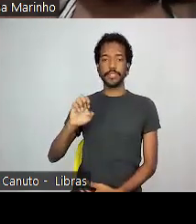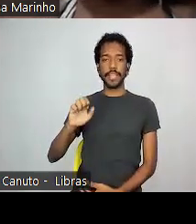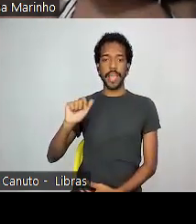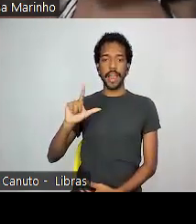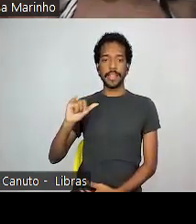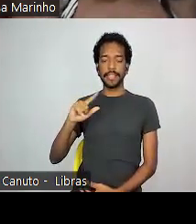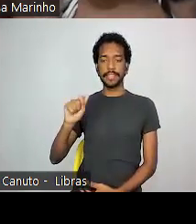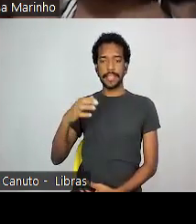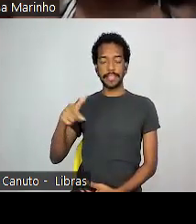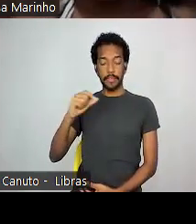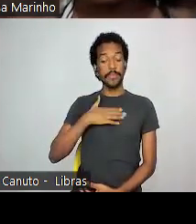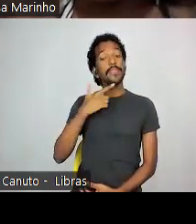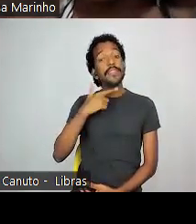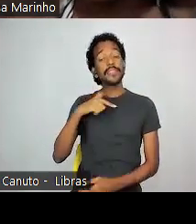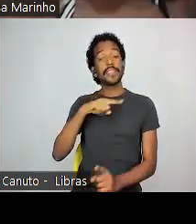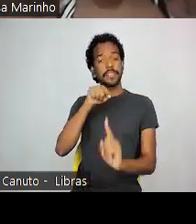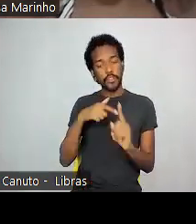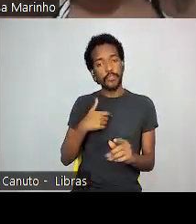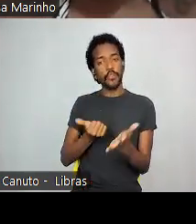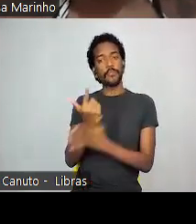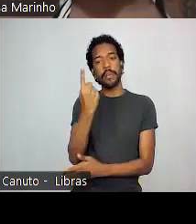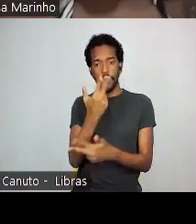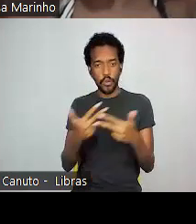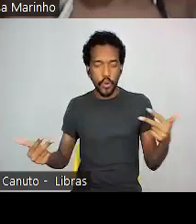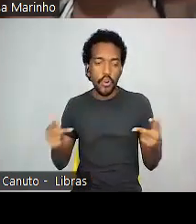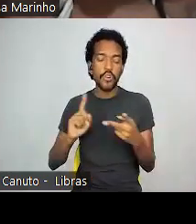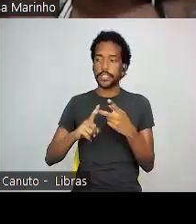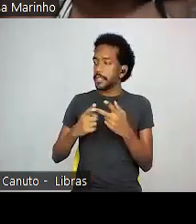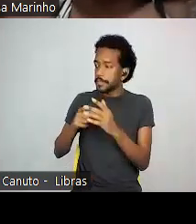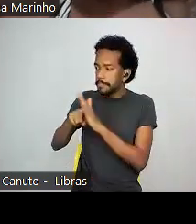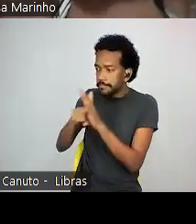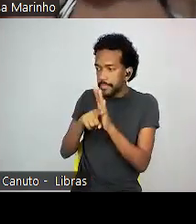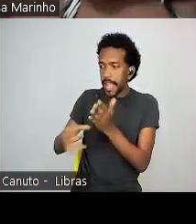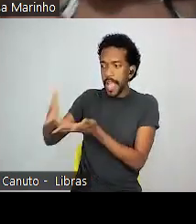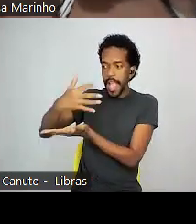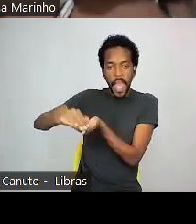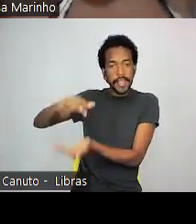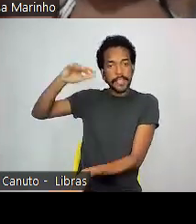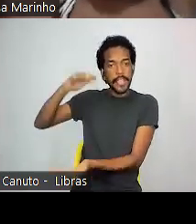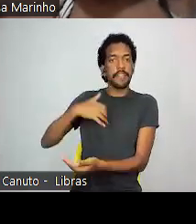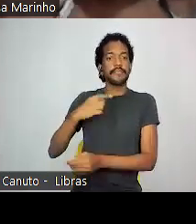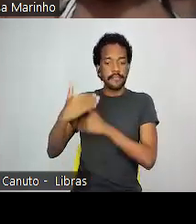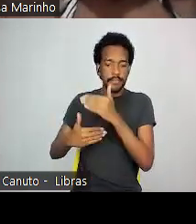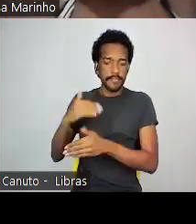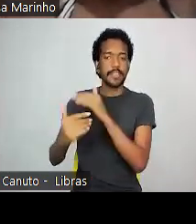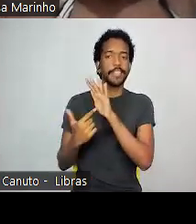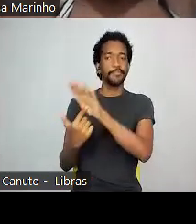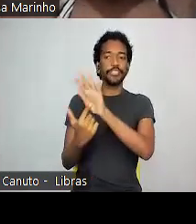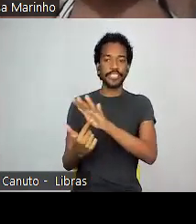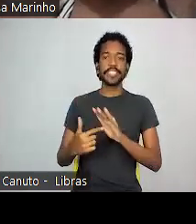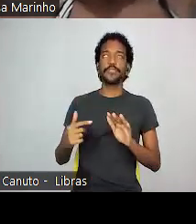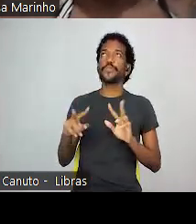partir da minha intenção, eu vou adquirir determinado acervo, vou pesquisar sobre ele até que ele chegue no processo expositivo, que é